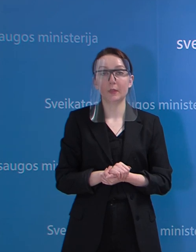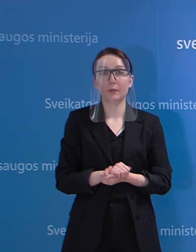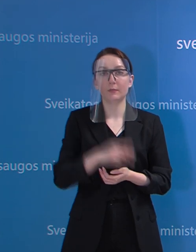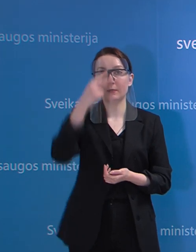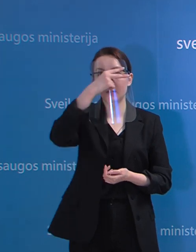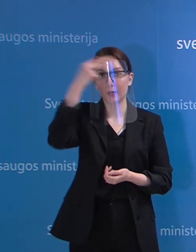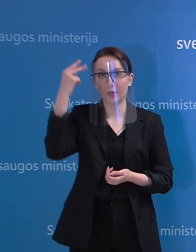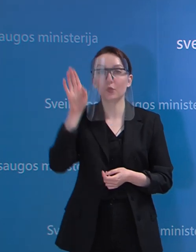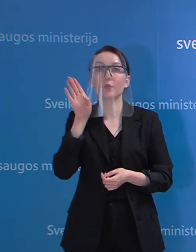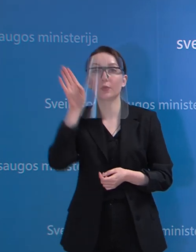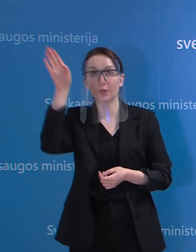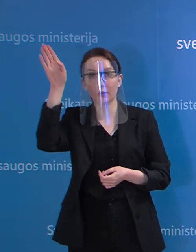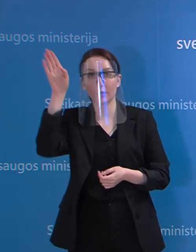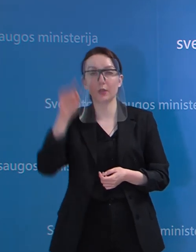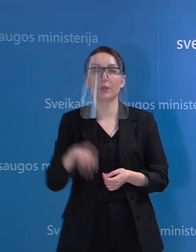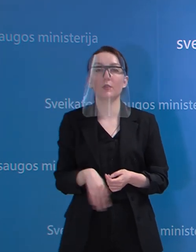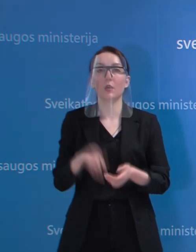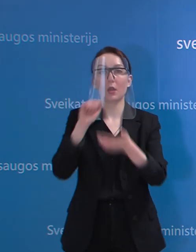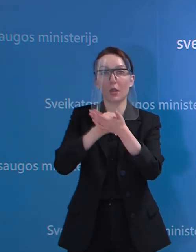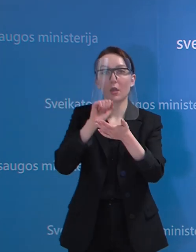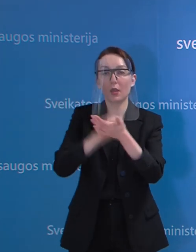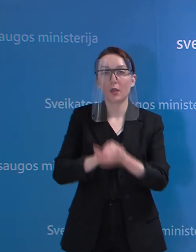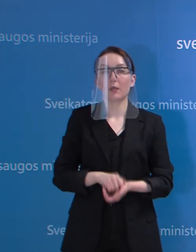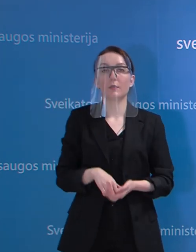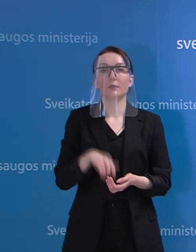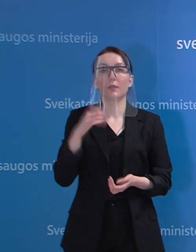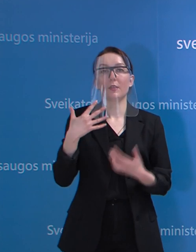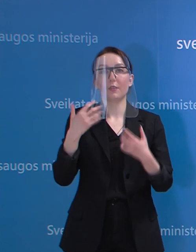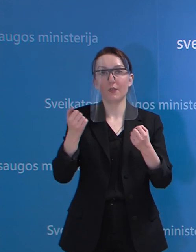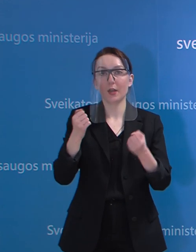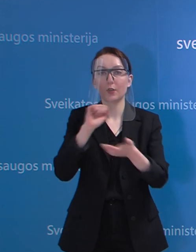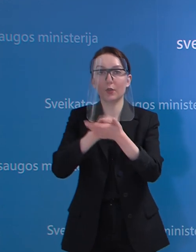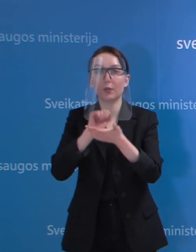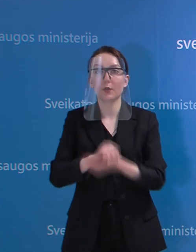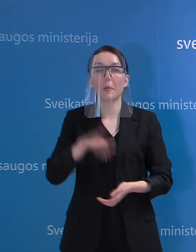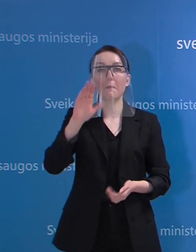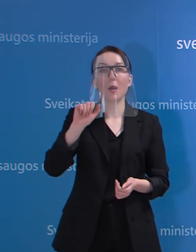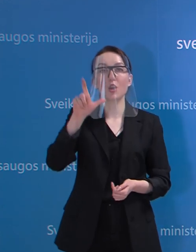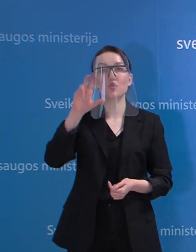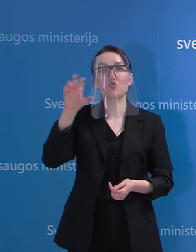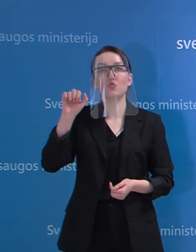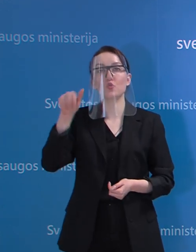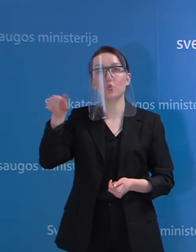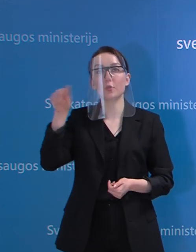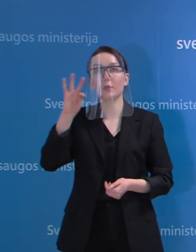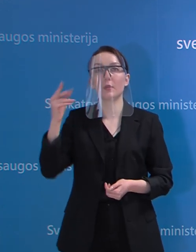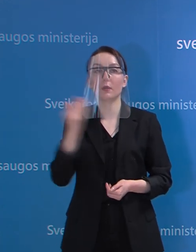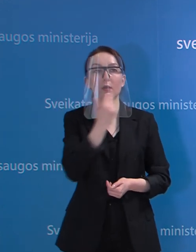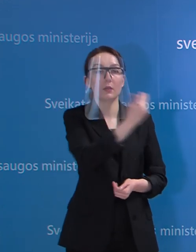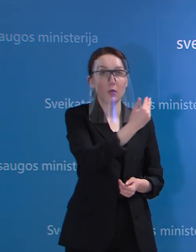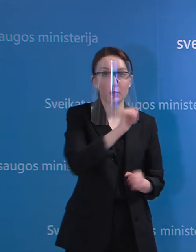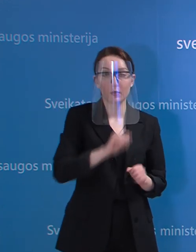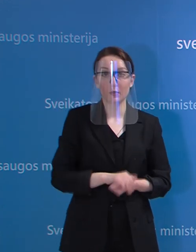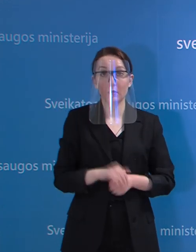Lietuvos ryto portalo Lrytas.lt sveikatos redaktorė Giedrė Balčiutė klausė. Gal ministras